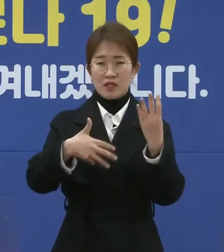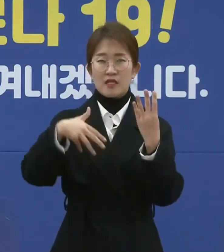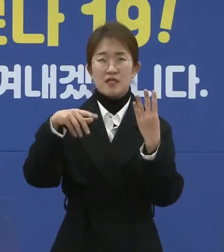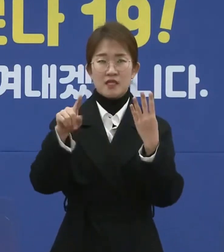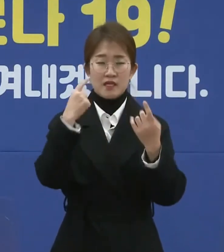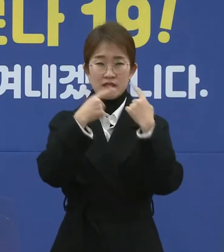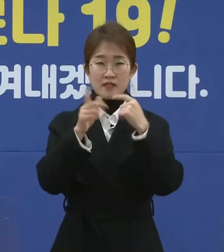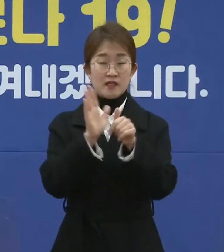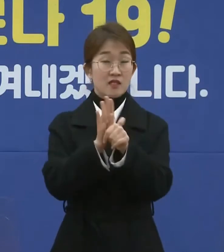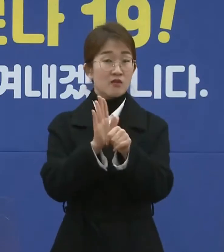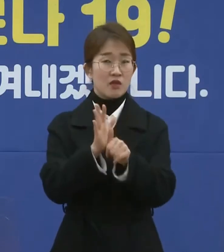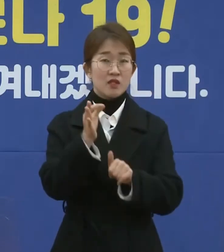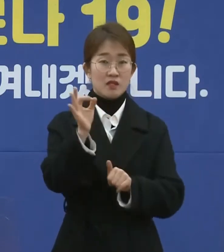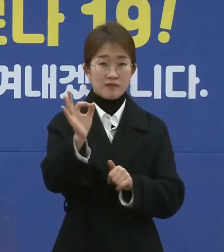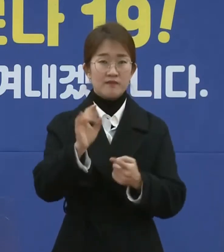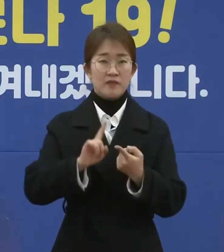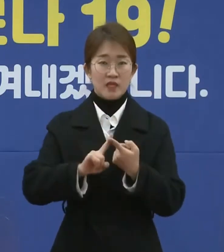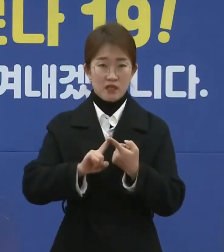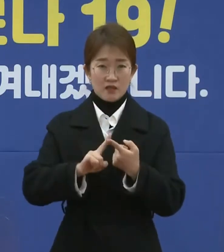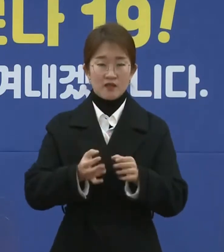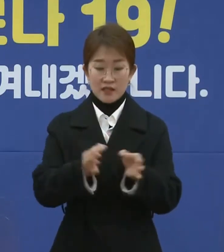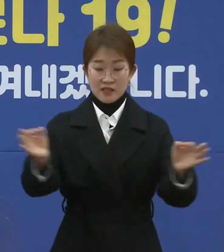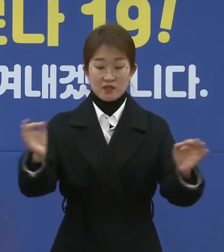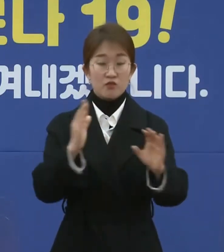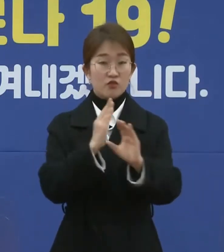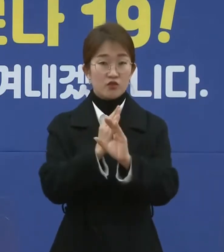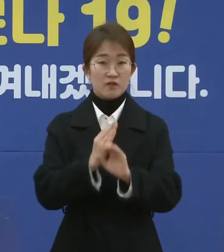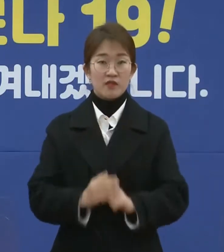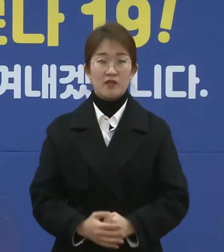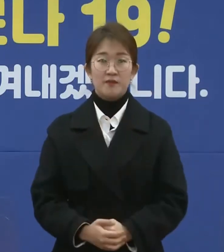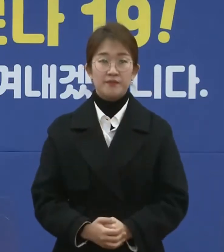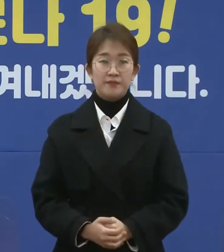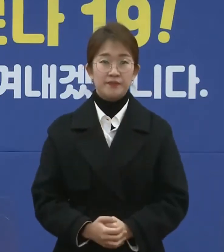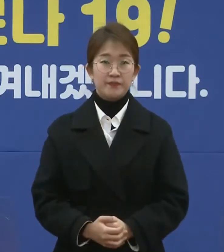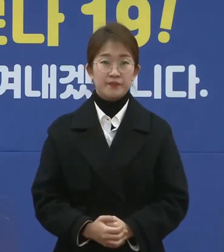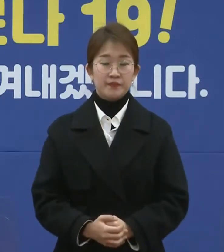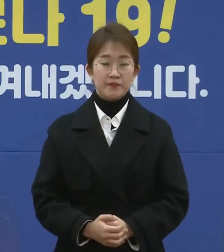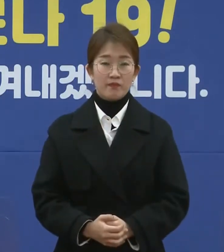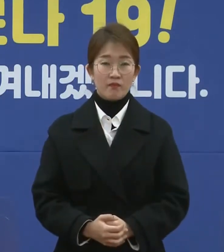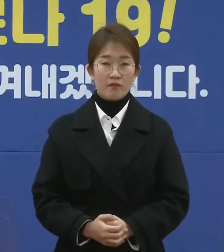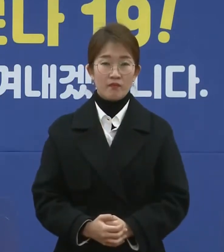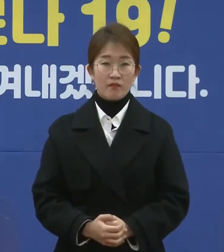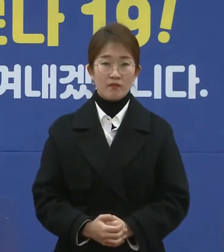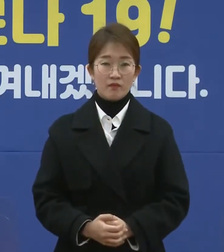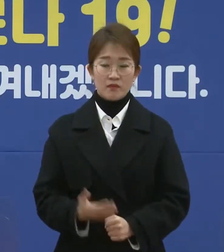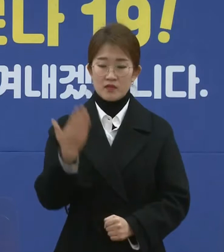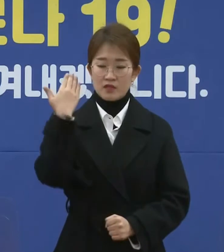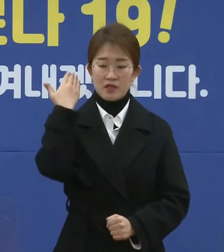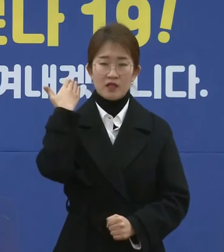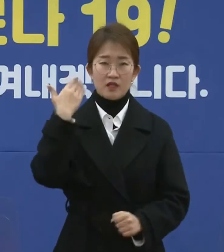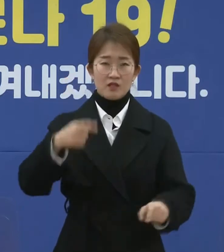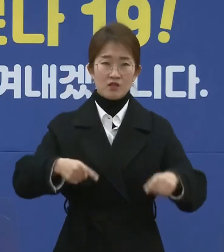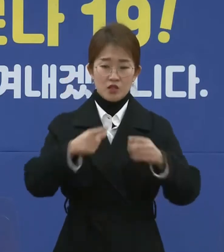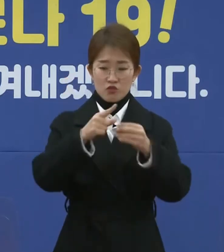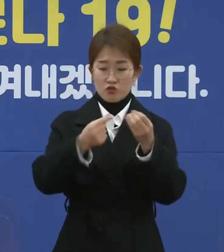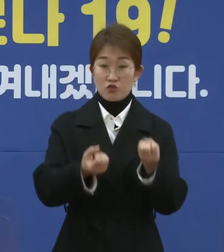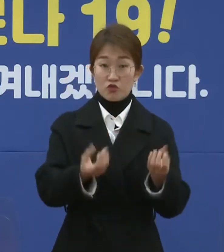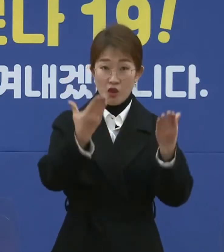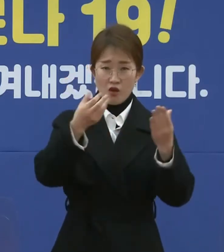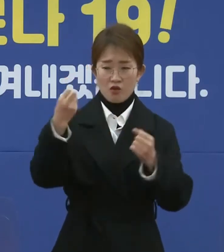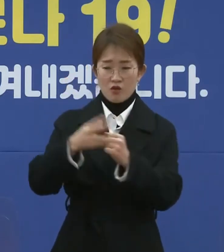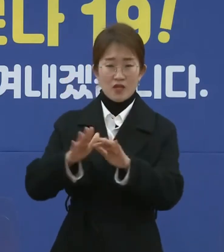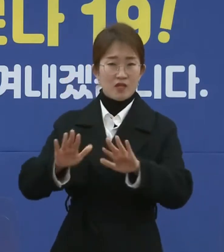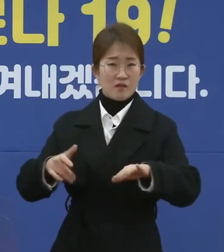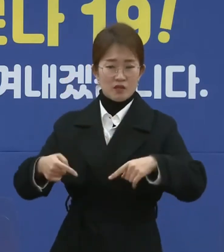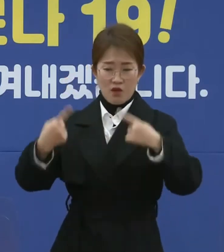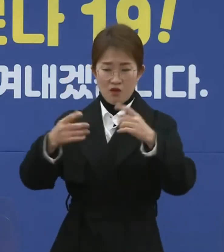재난긴급지원금을 지급하고 있습니다. 이런 가운데 지난해 추석에 이어 이번 설에도